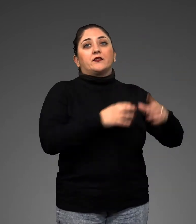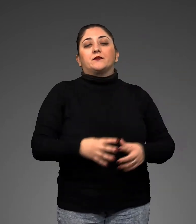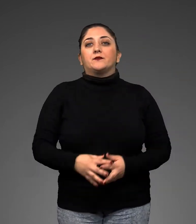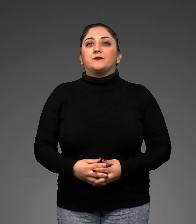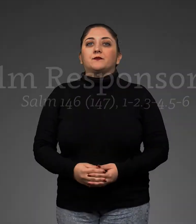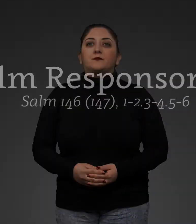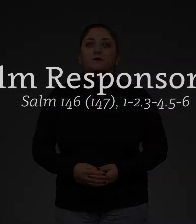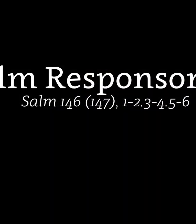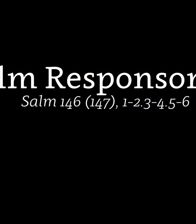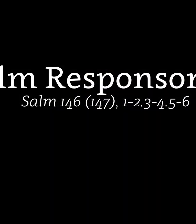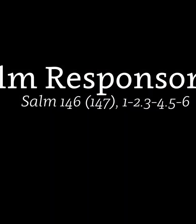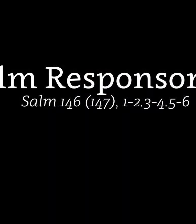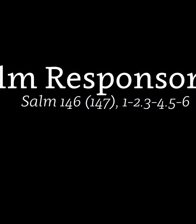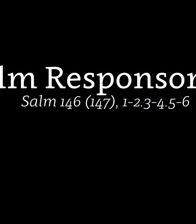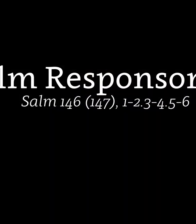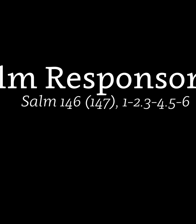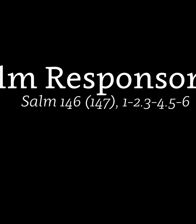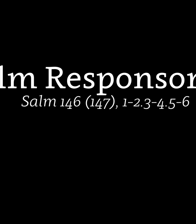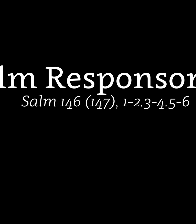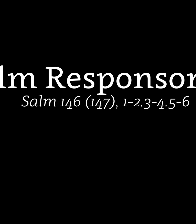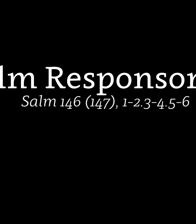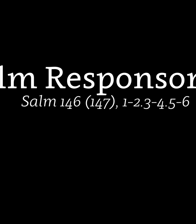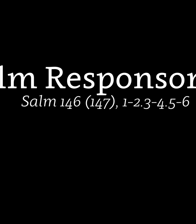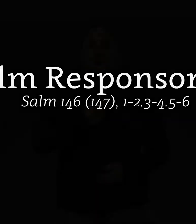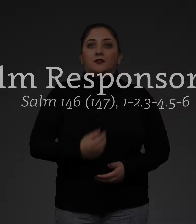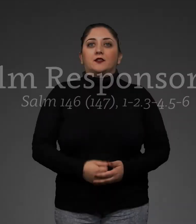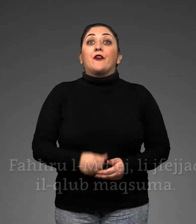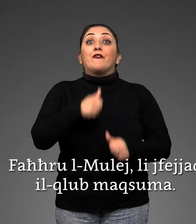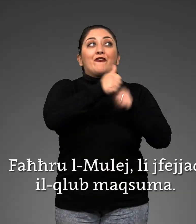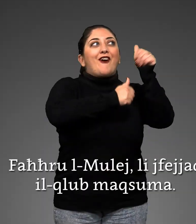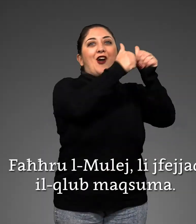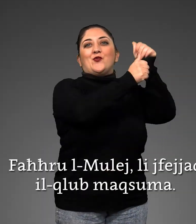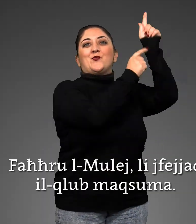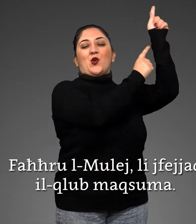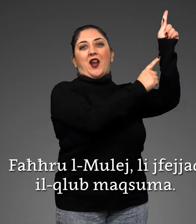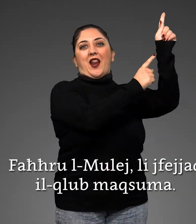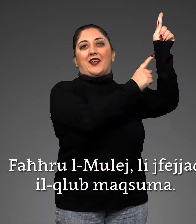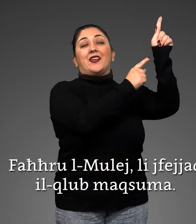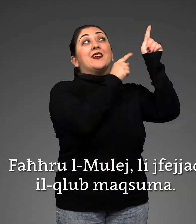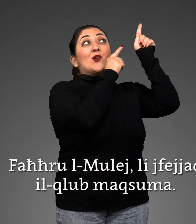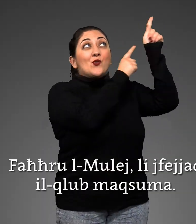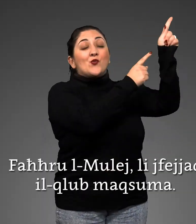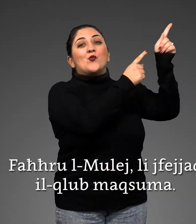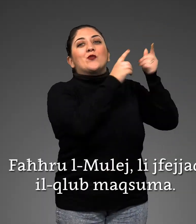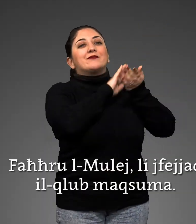San responsoriali Fahru l-mulej li fejja l-ħlub maqsuma.